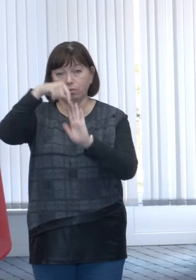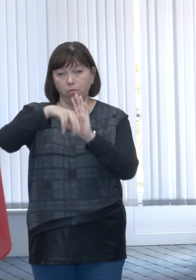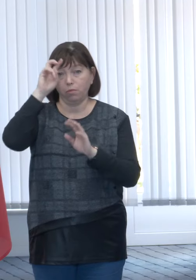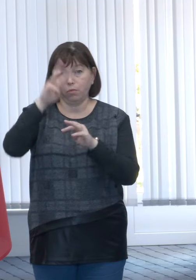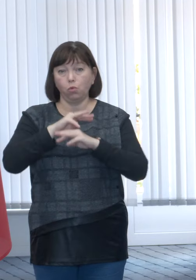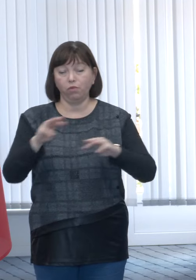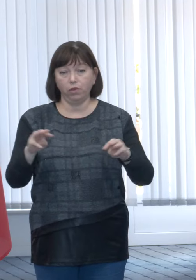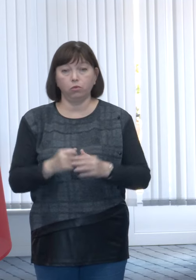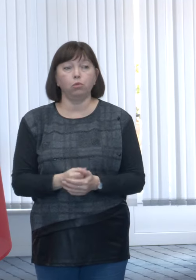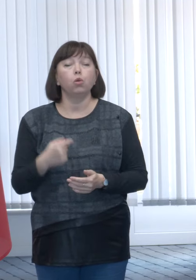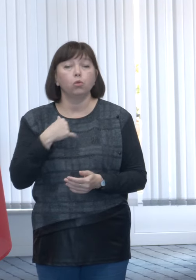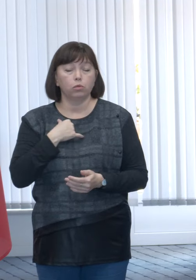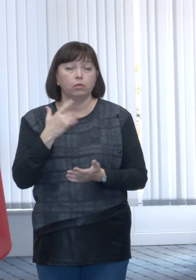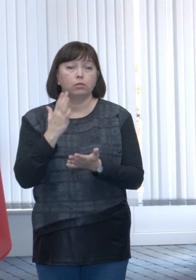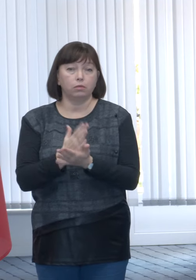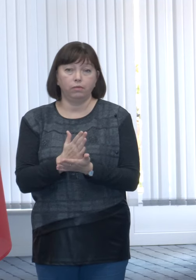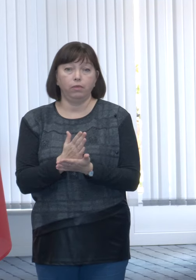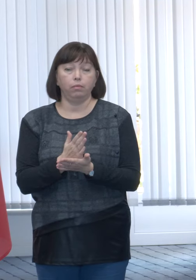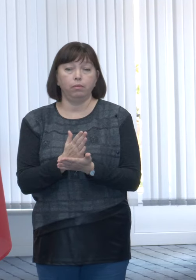noi avem această